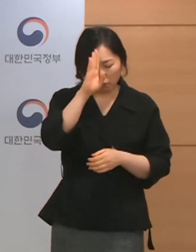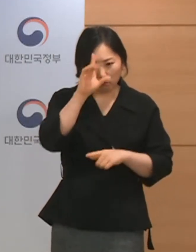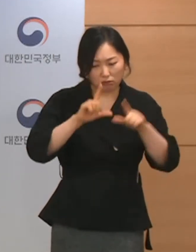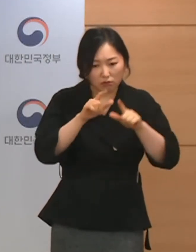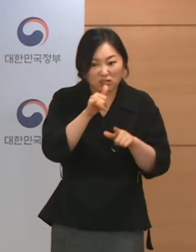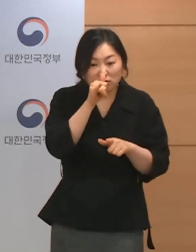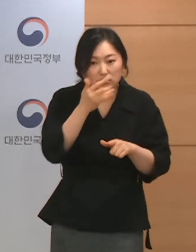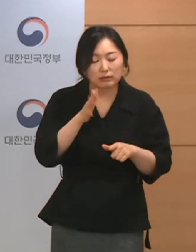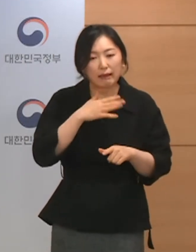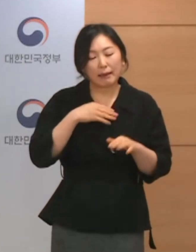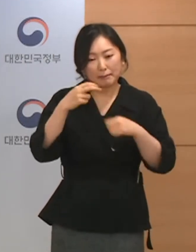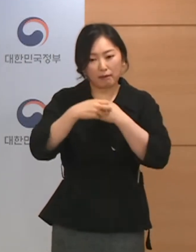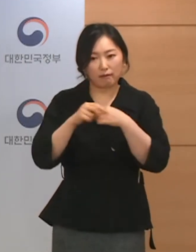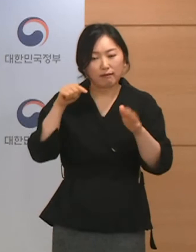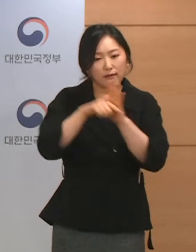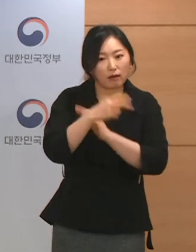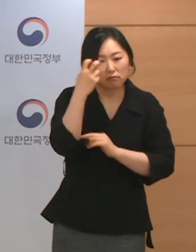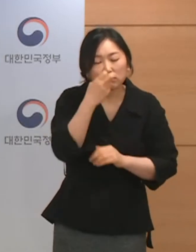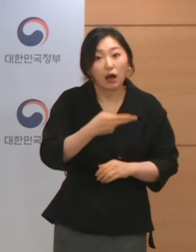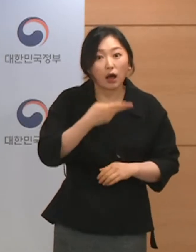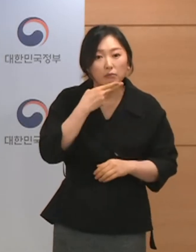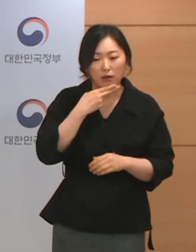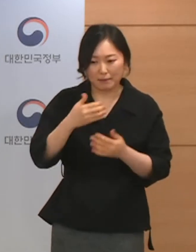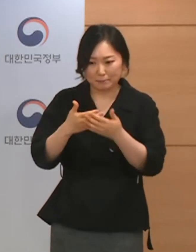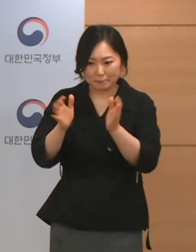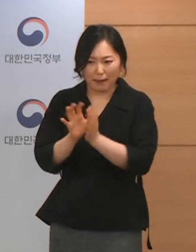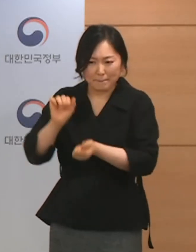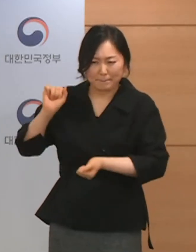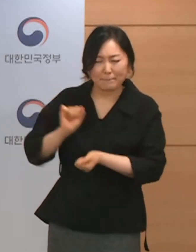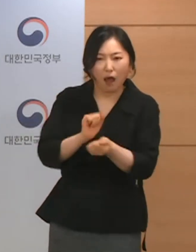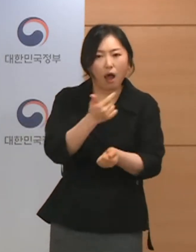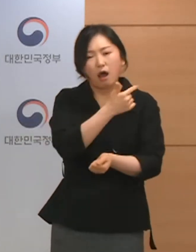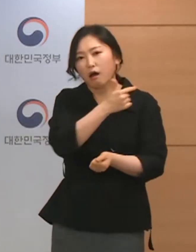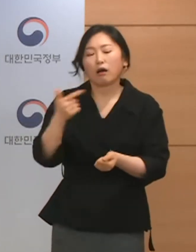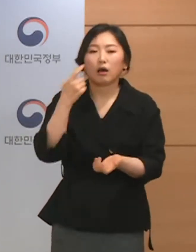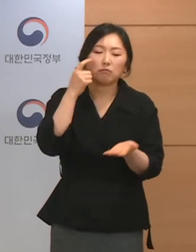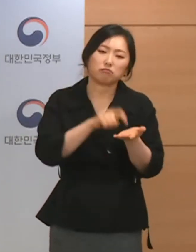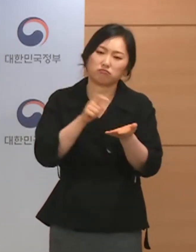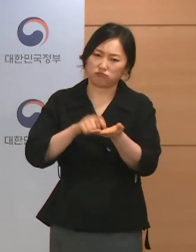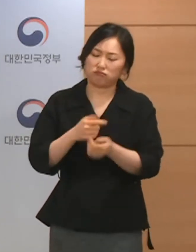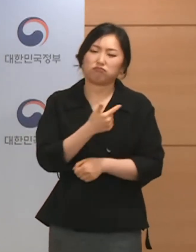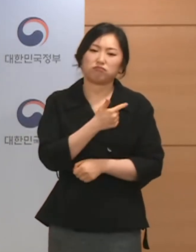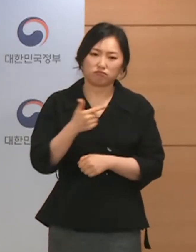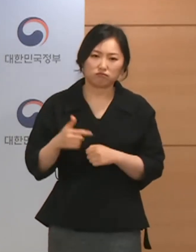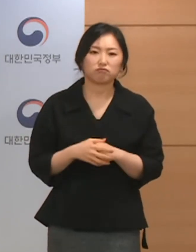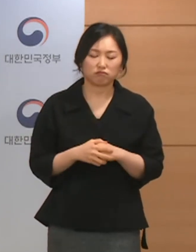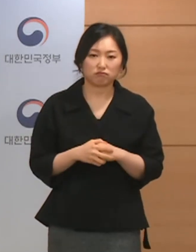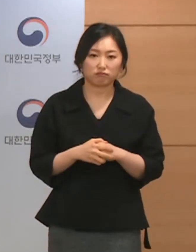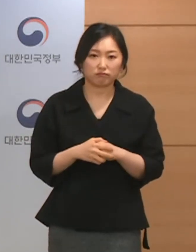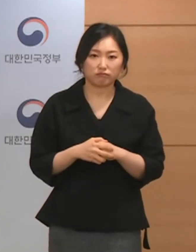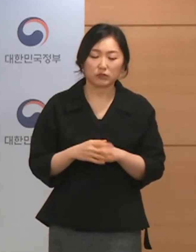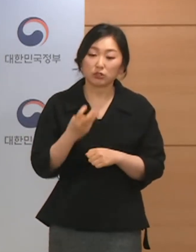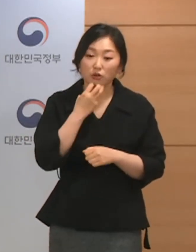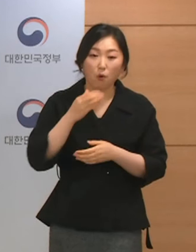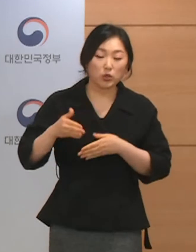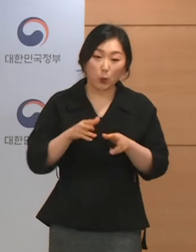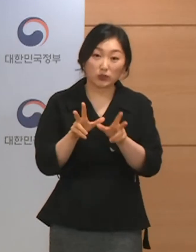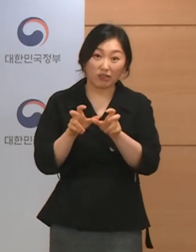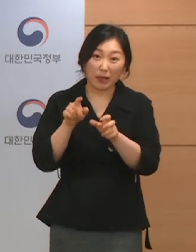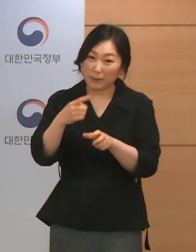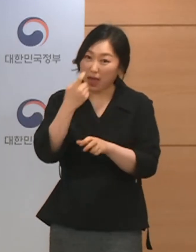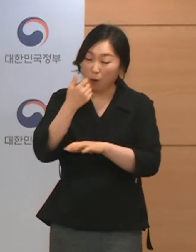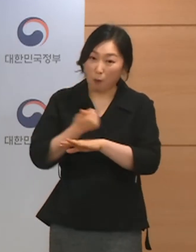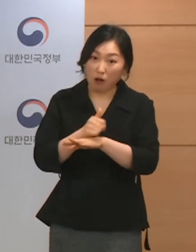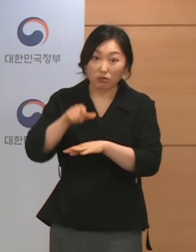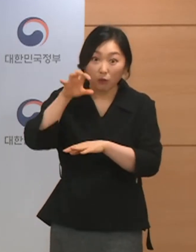않아 집단 감염이 큰 규모로 발생하는 사례가 나타나고 있습니다. 경기도 성남의 학원에서는